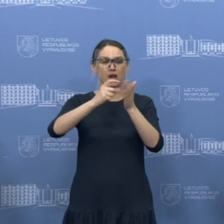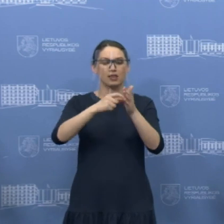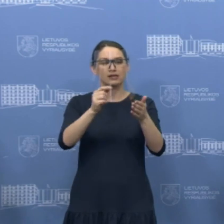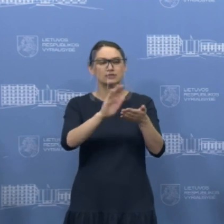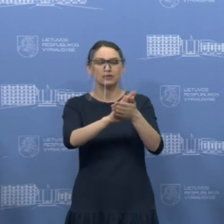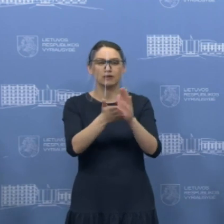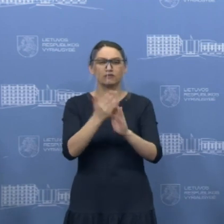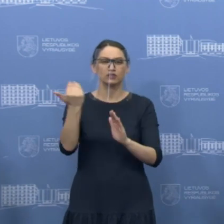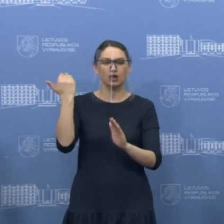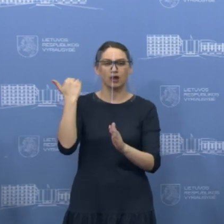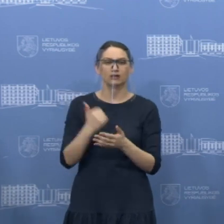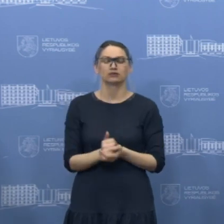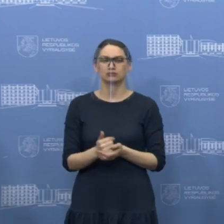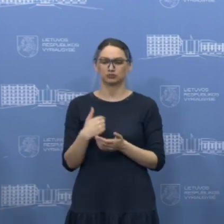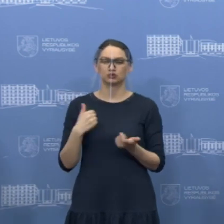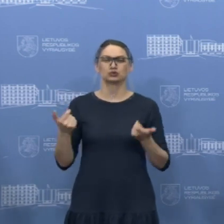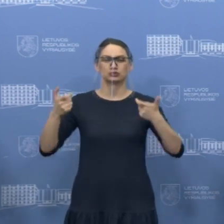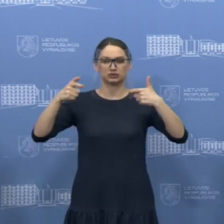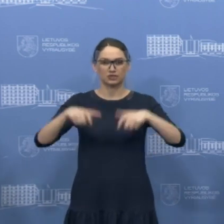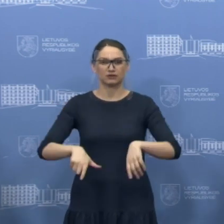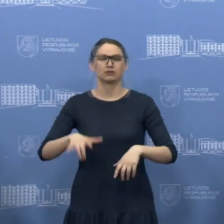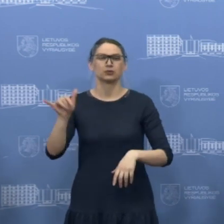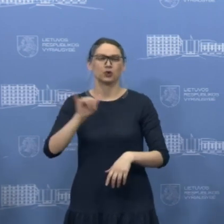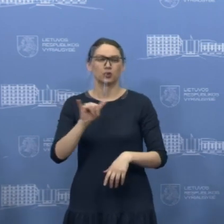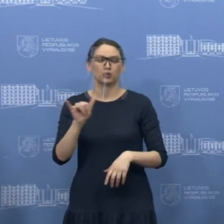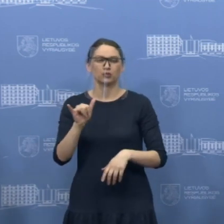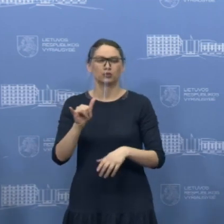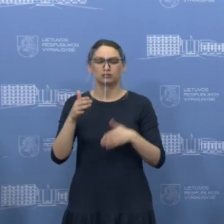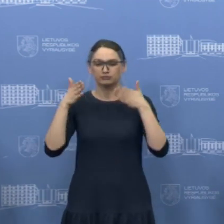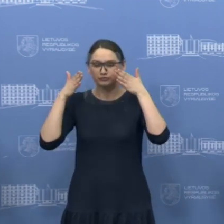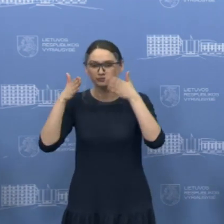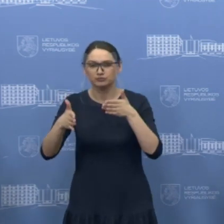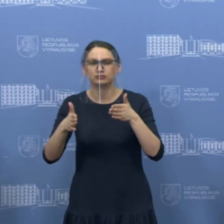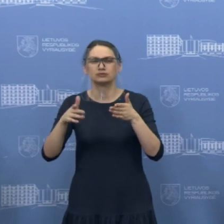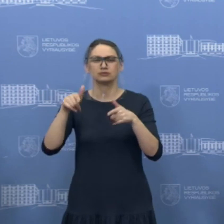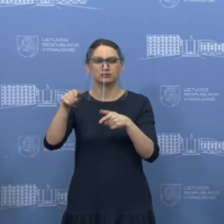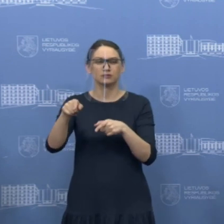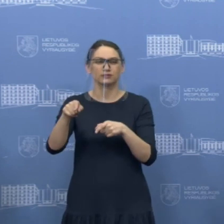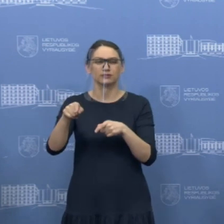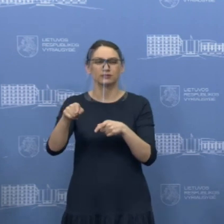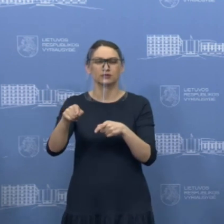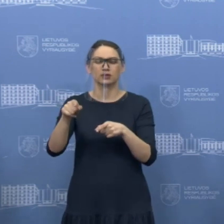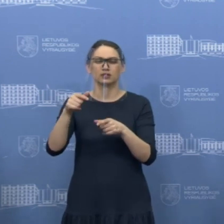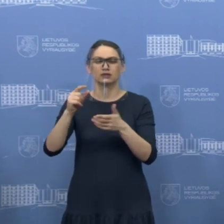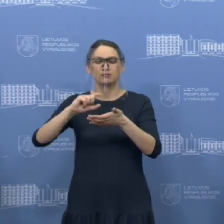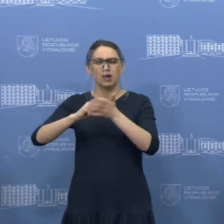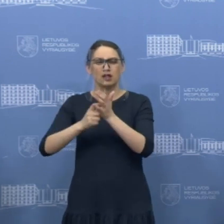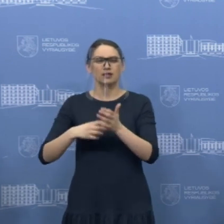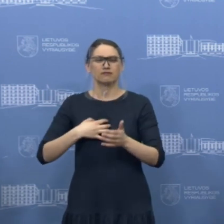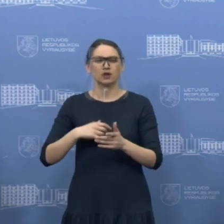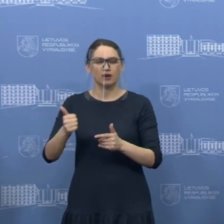į gydimo palatas, turinčias galimybę aprūpinti pacientus dėguonimi.